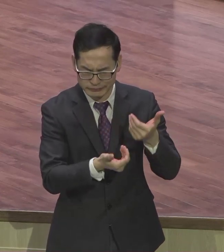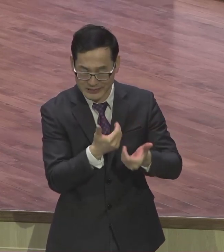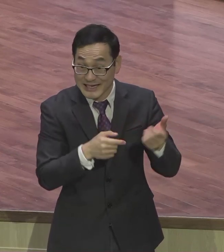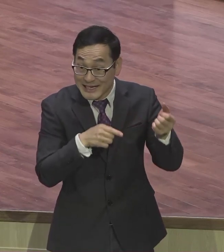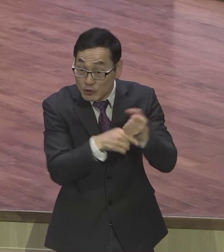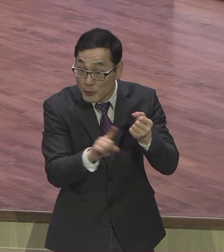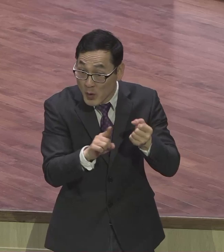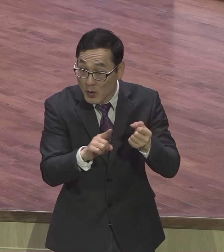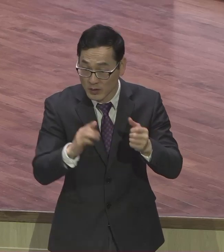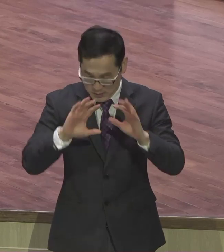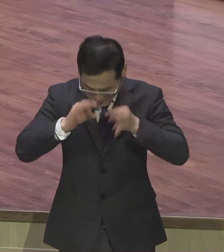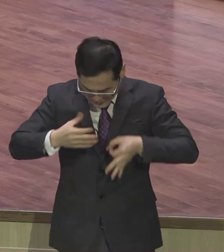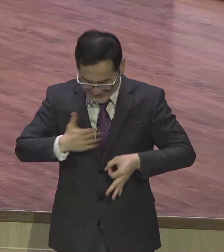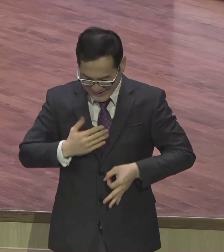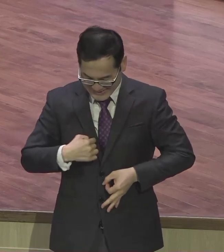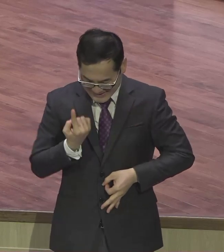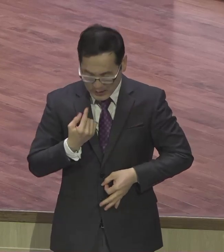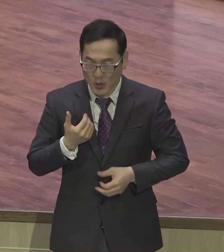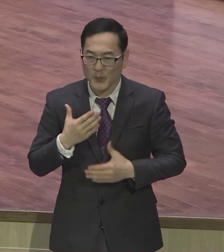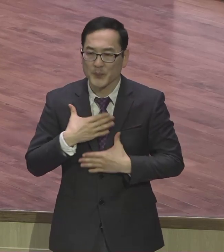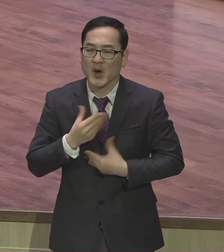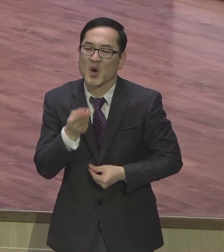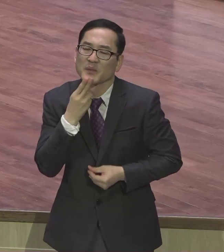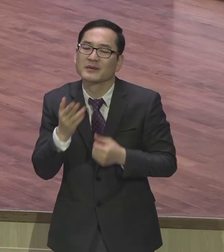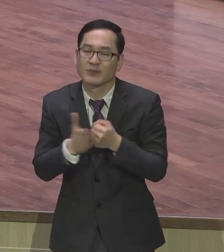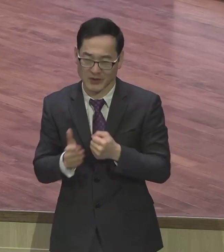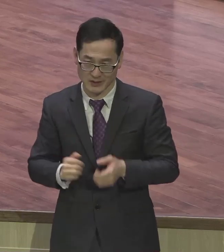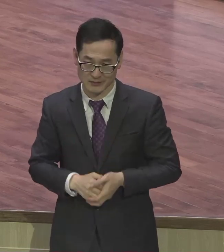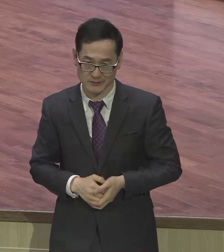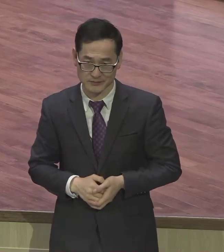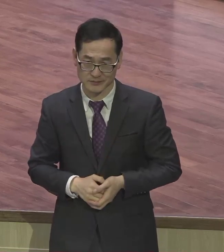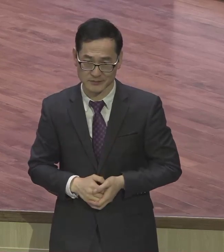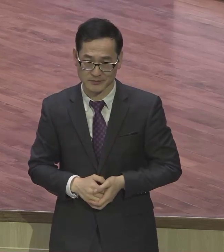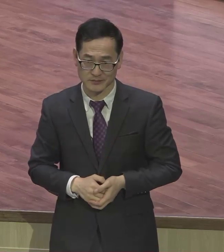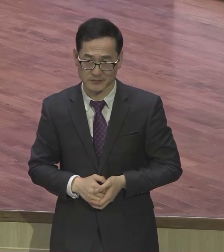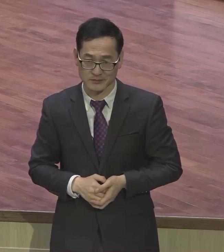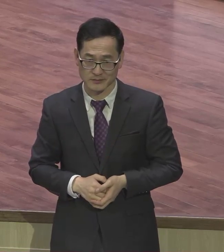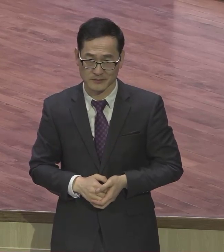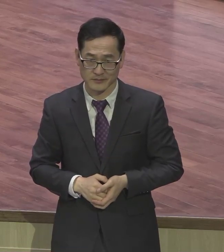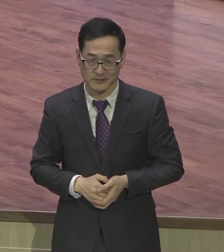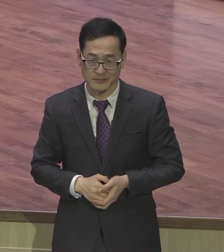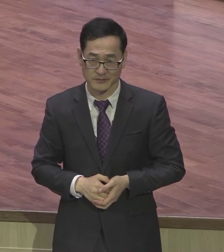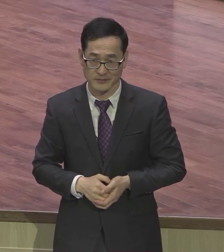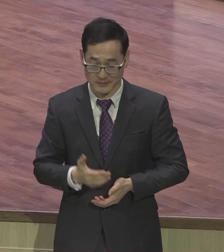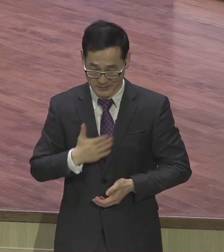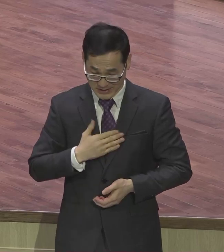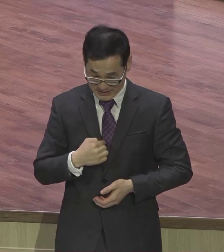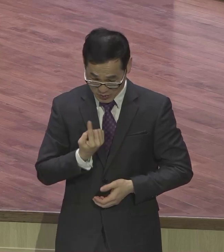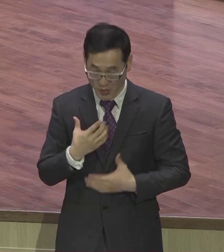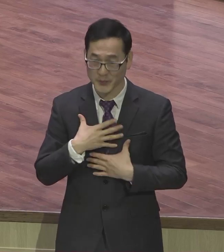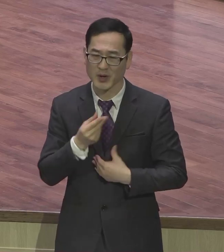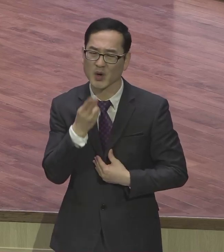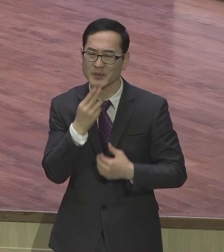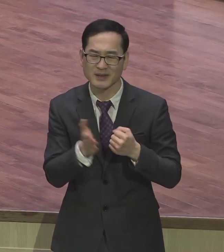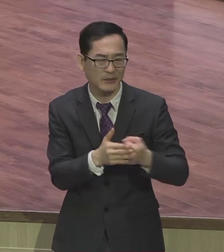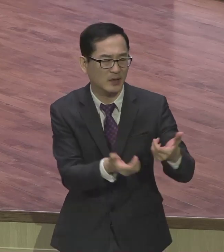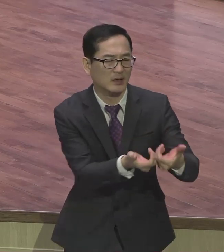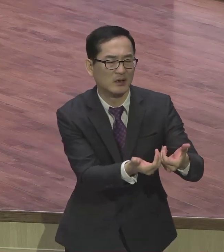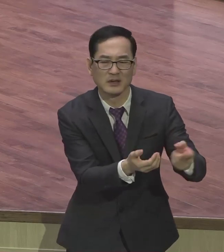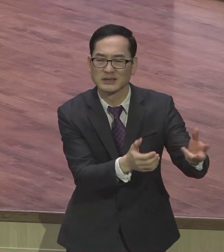않기 때문이다 다른 사람과 평안하지 않은 사람은 특징 자기 자신이 평안하지 않아요 자기 자신과